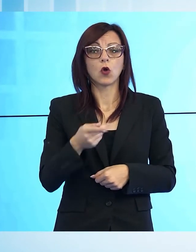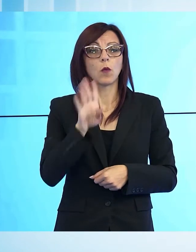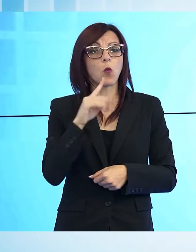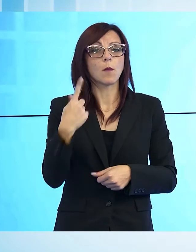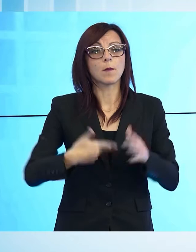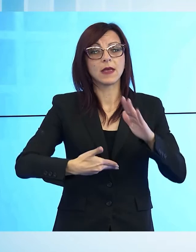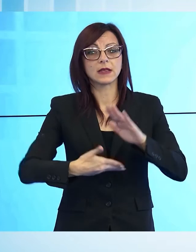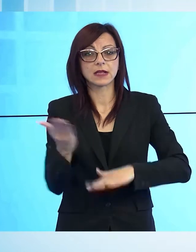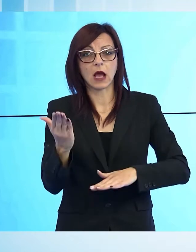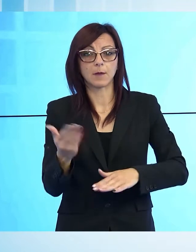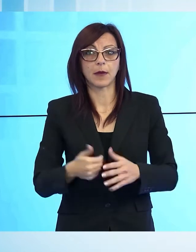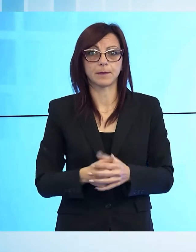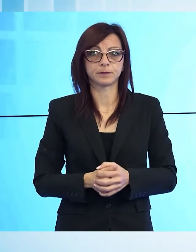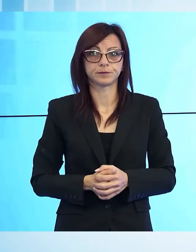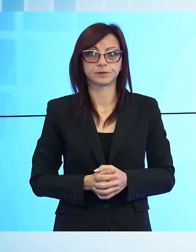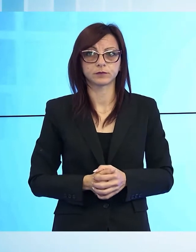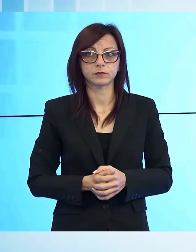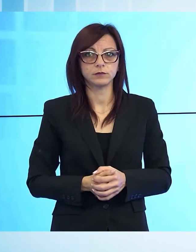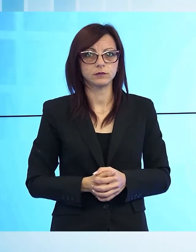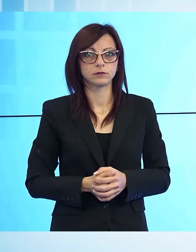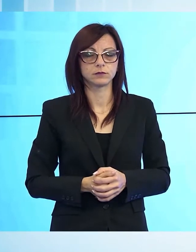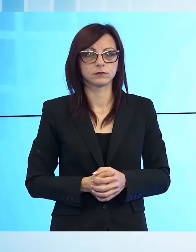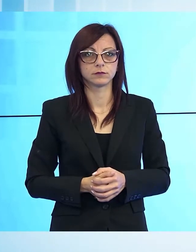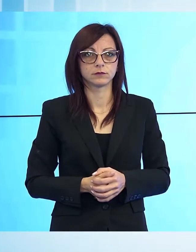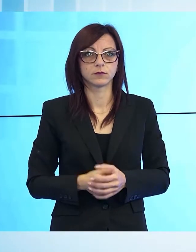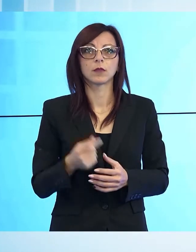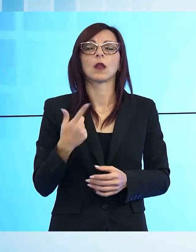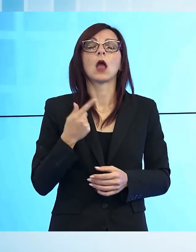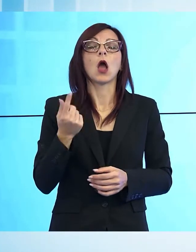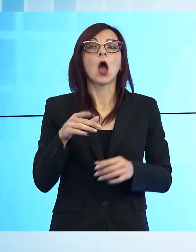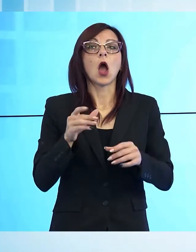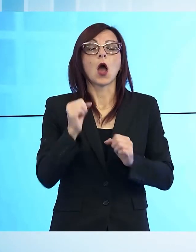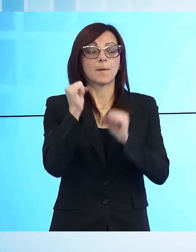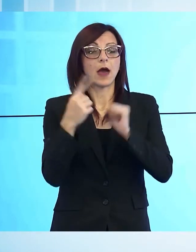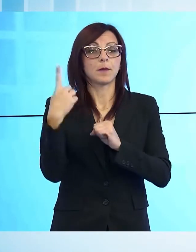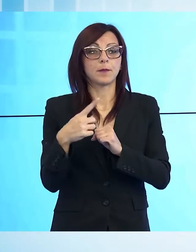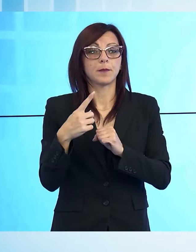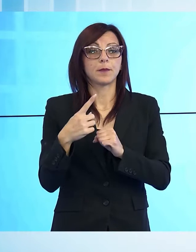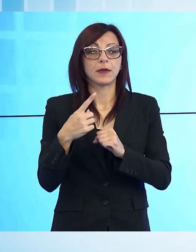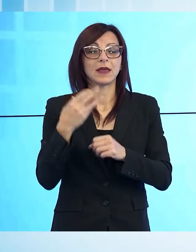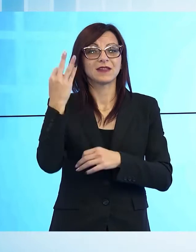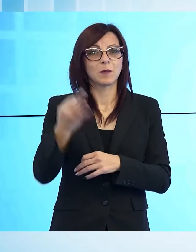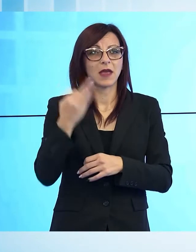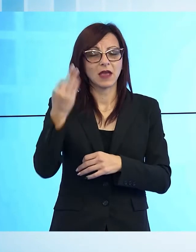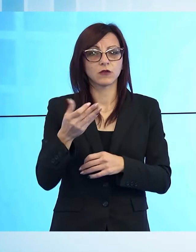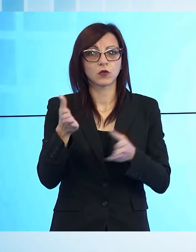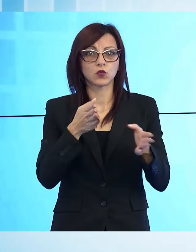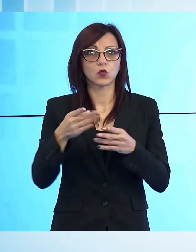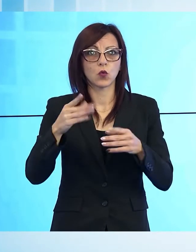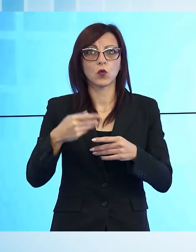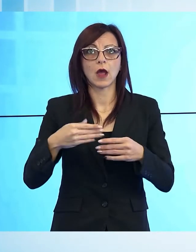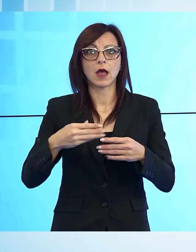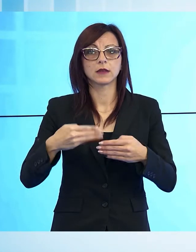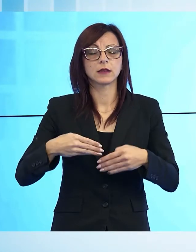andato... È consuetudine del locale togliere il contante più volte durante la giornata e così il bottino è stato di circa 1000 euro. Il